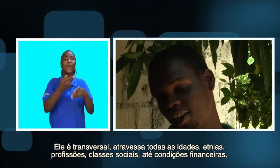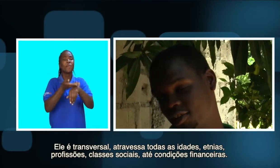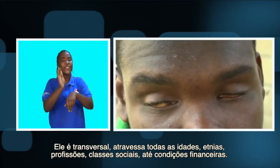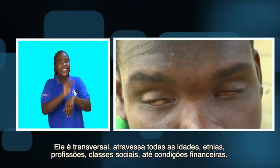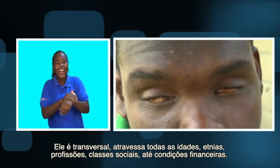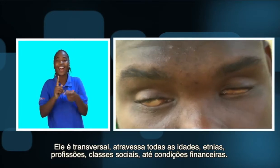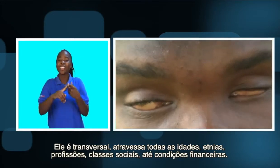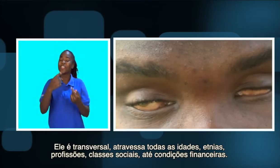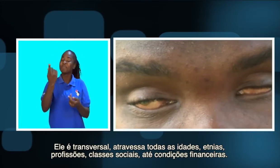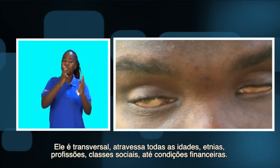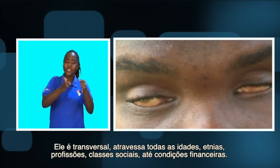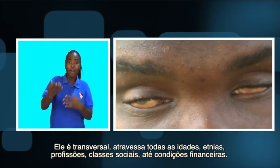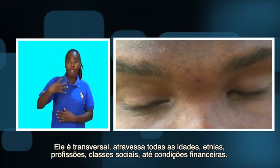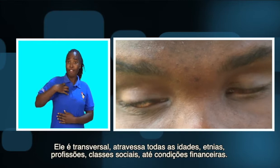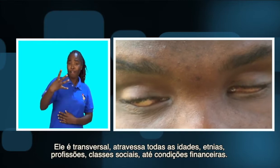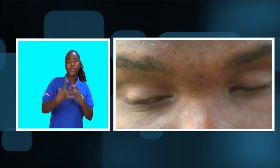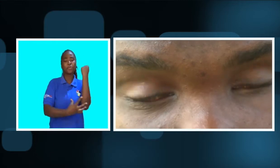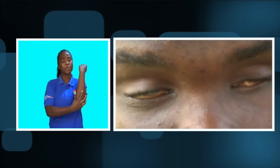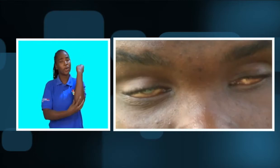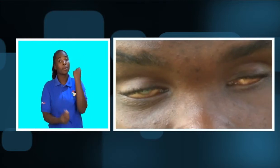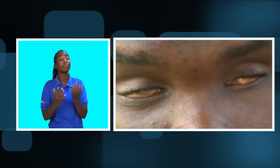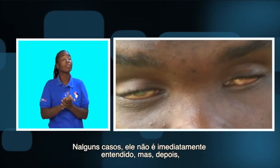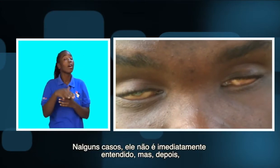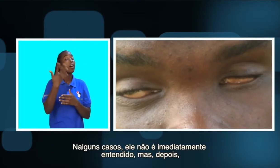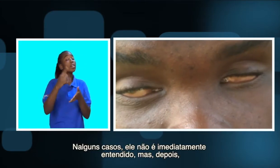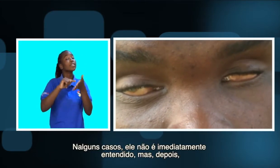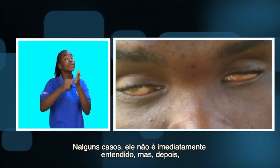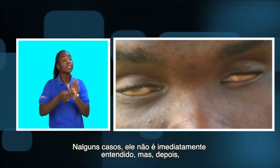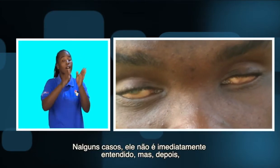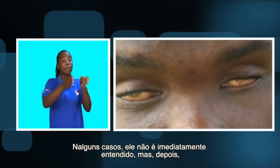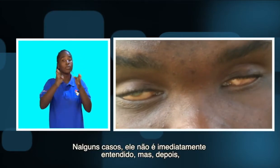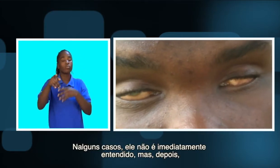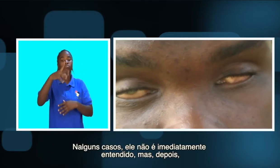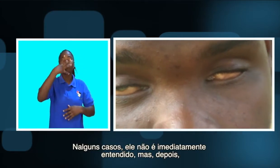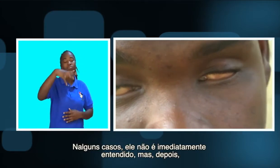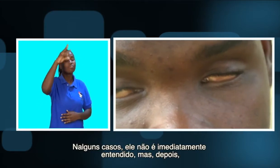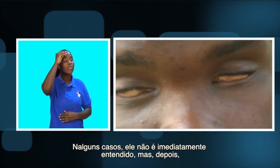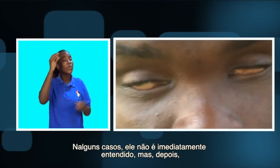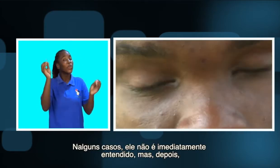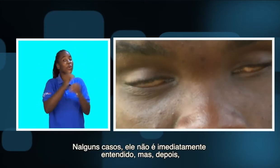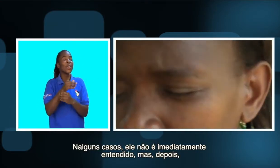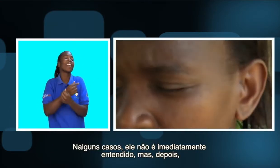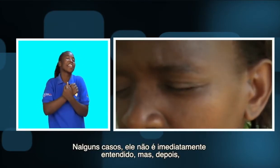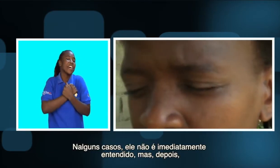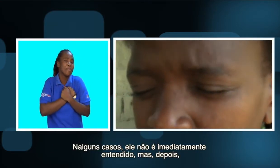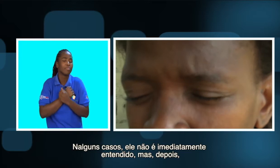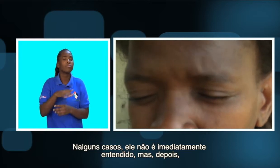classes sociais e até condições financeiras. Em alguns casos, ele não é imediatamente entendido,